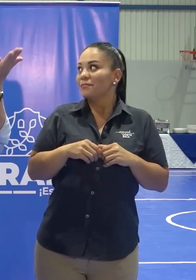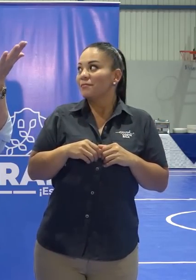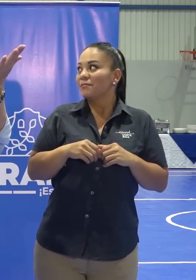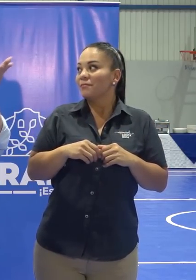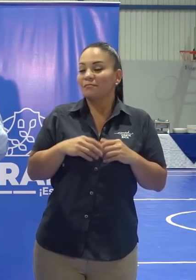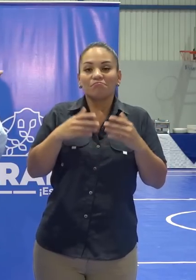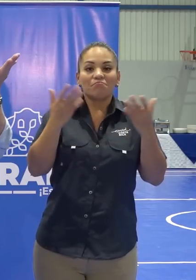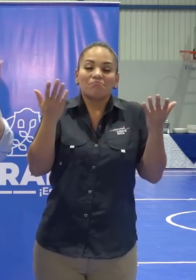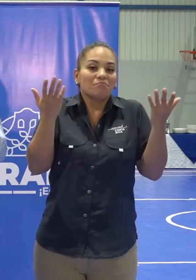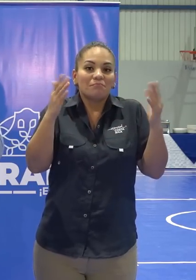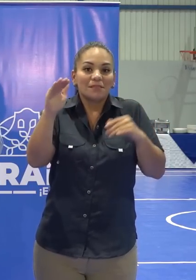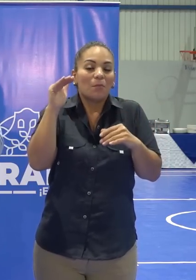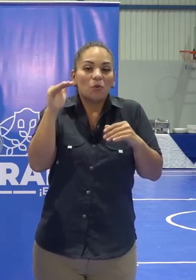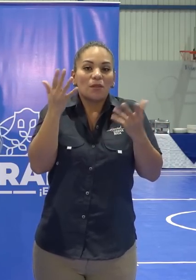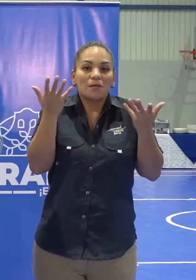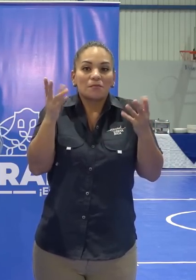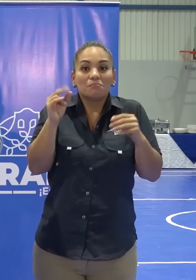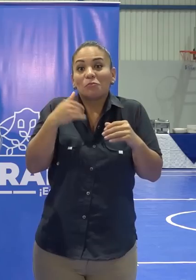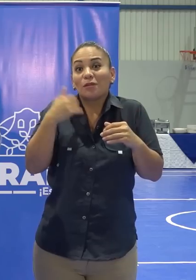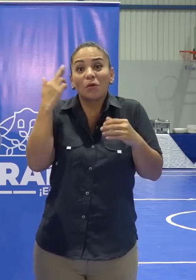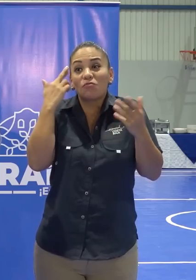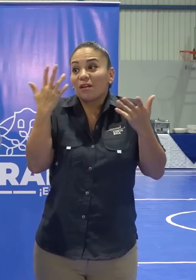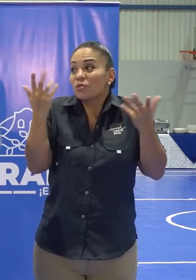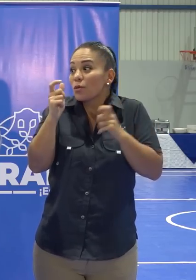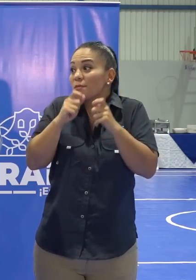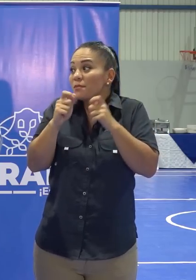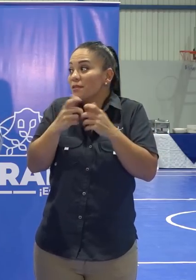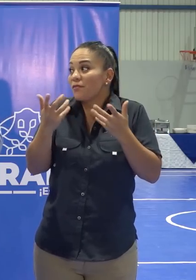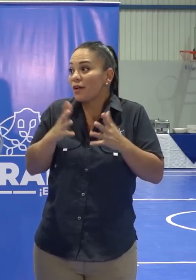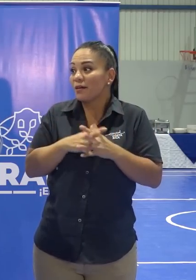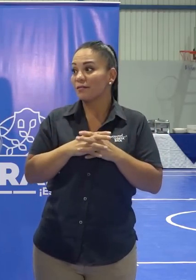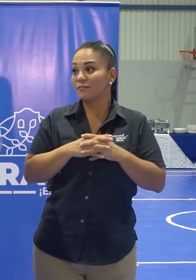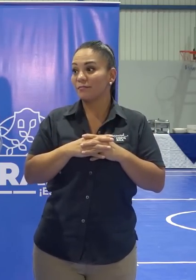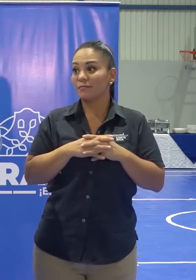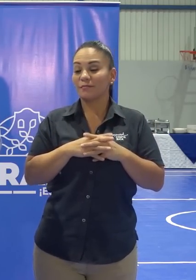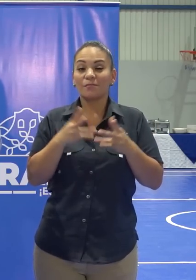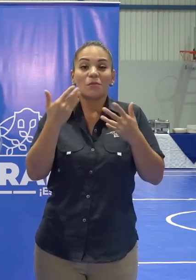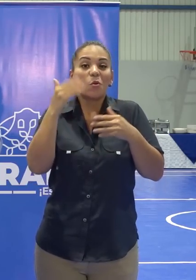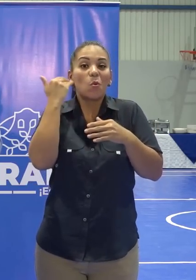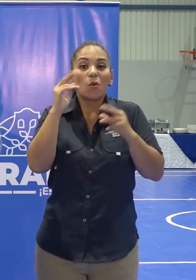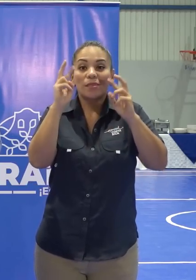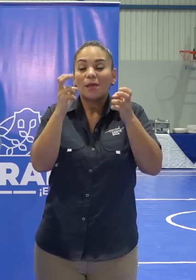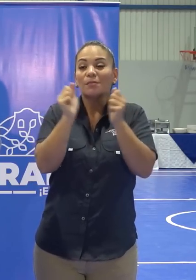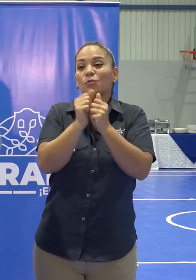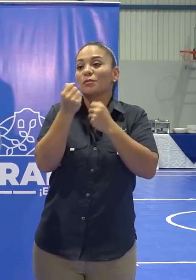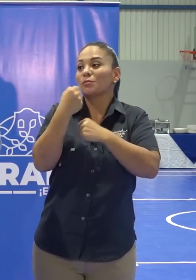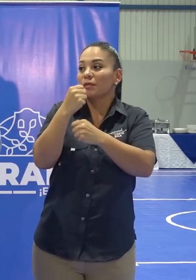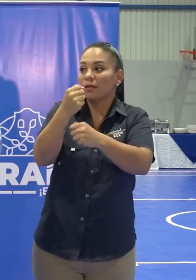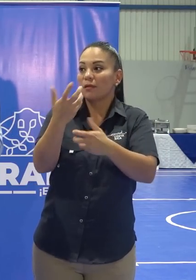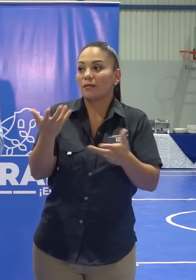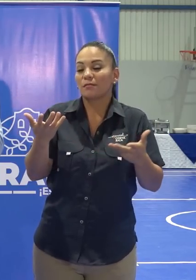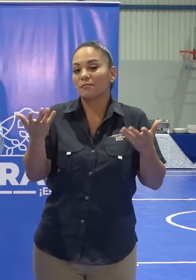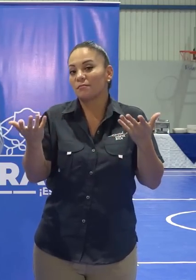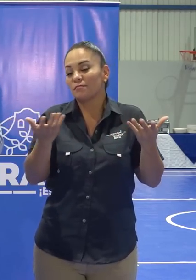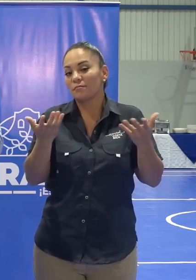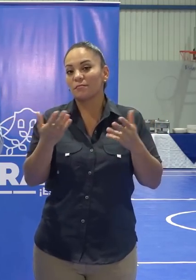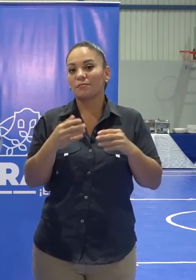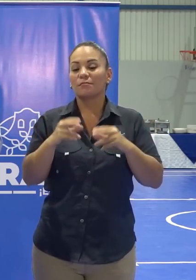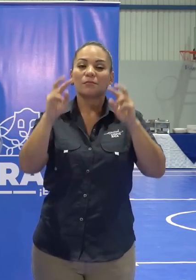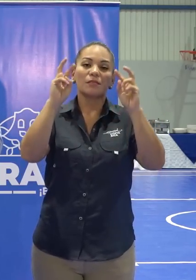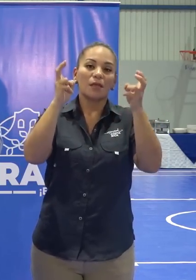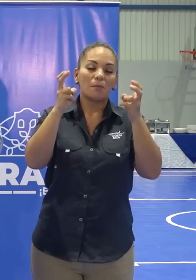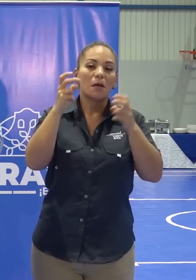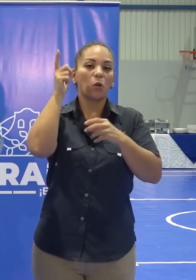Va a ser en Zapote. No tengo la razón específica. Hubo temas con la municipalidad, temas